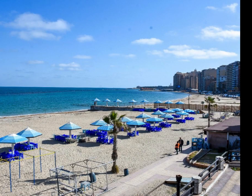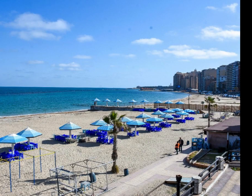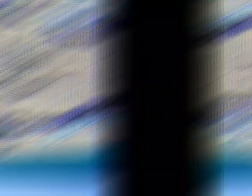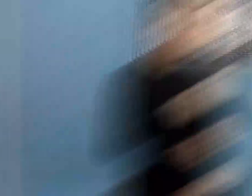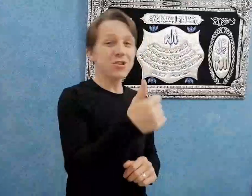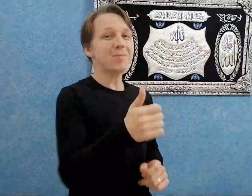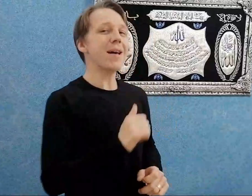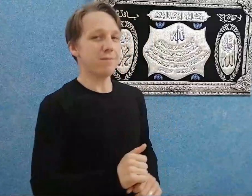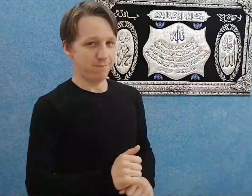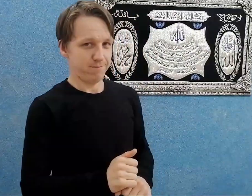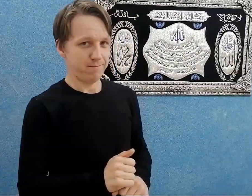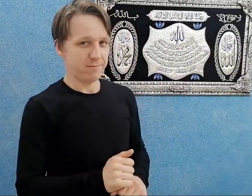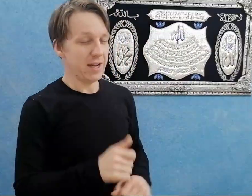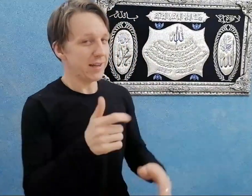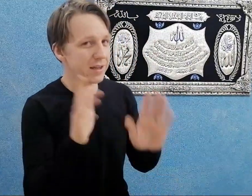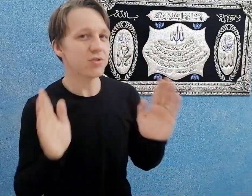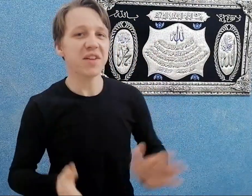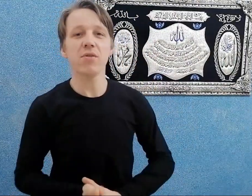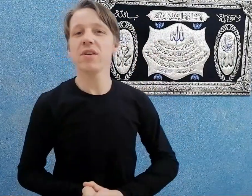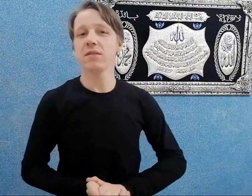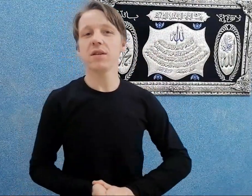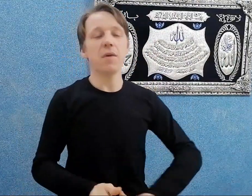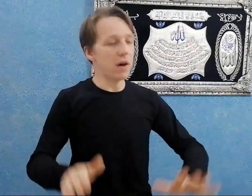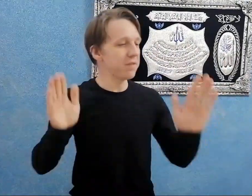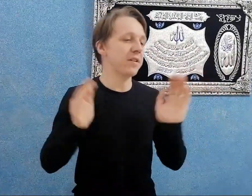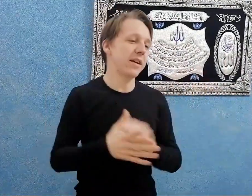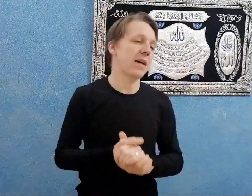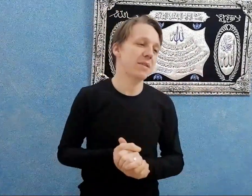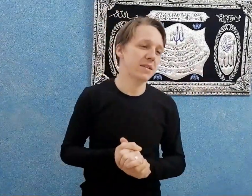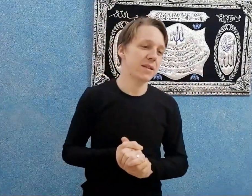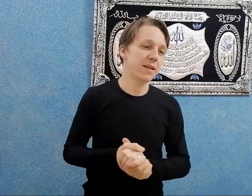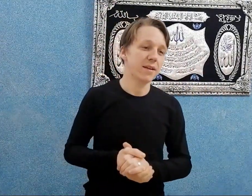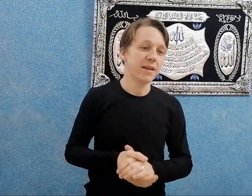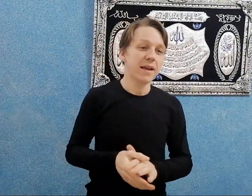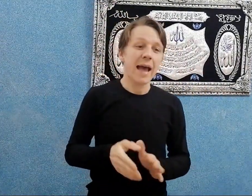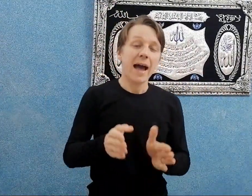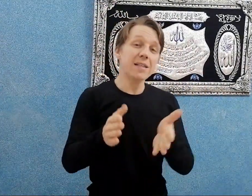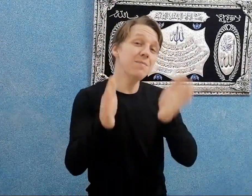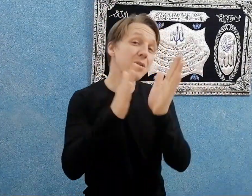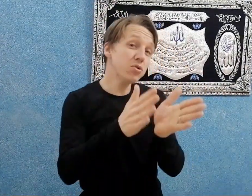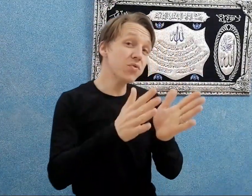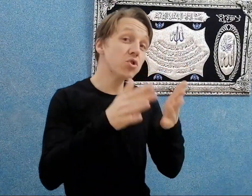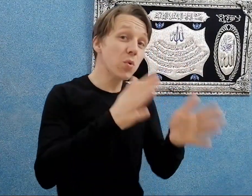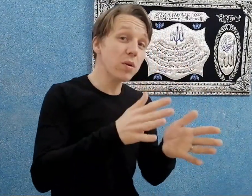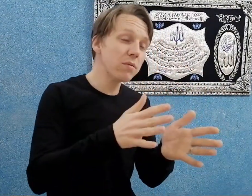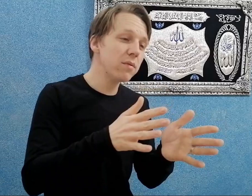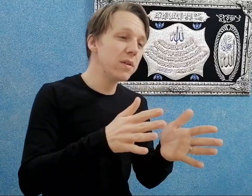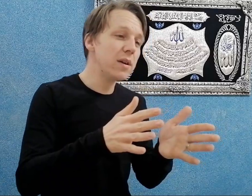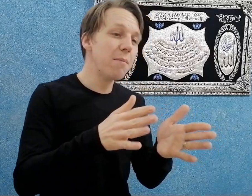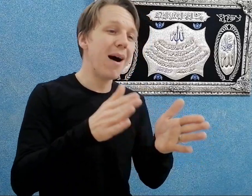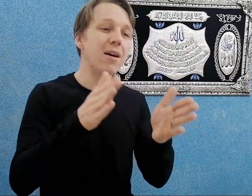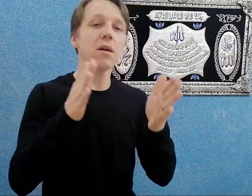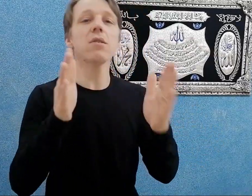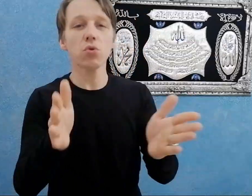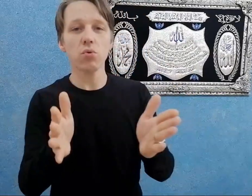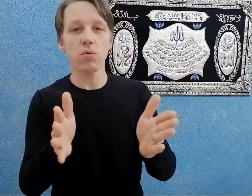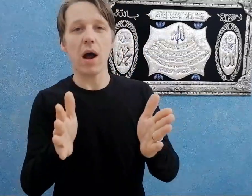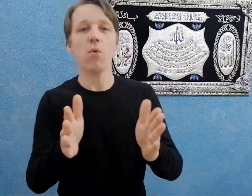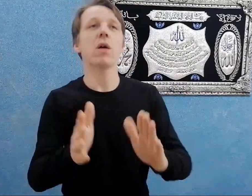بص بقى احنا كنا شوفناها وهي نضيفة وعرفنا هي عاملة ازاي. عايزين بقى نشوف الصور لما حضراتكو او